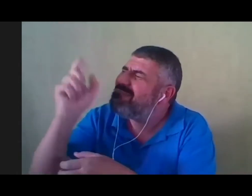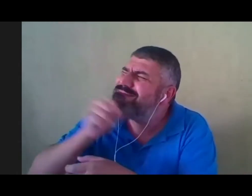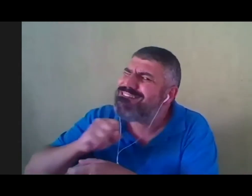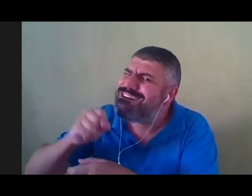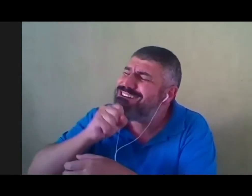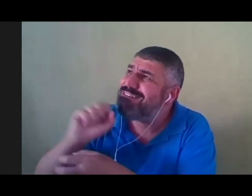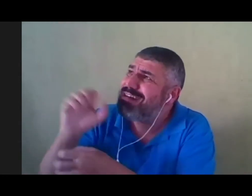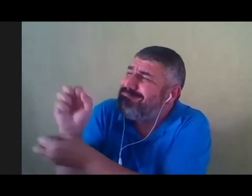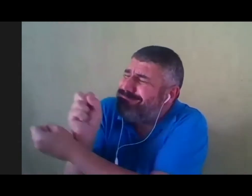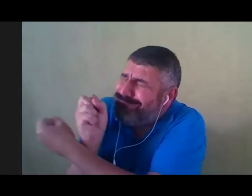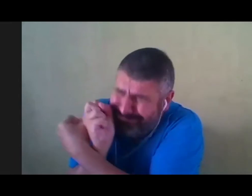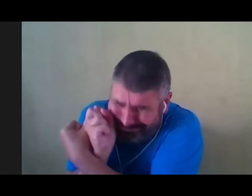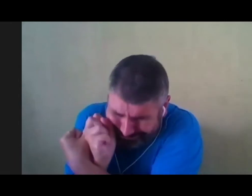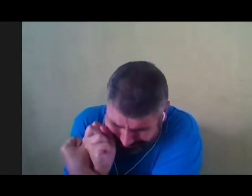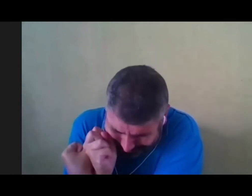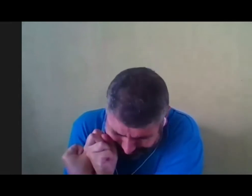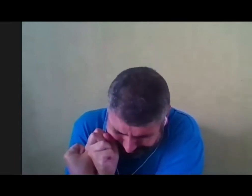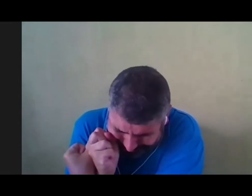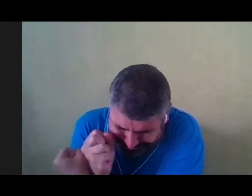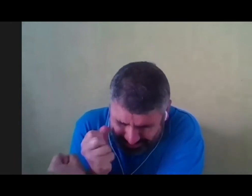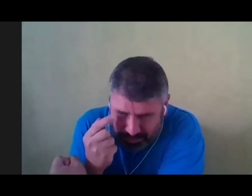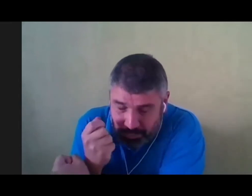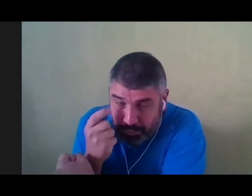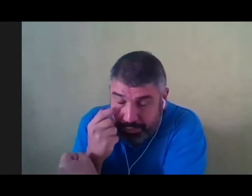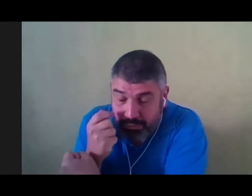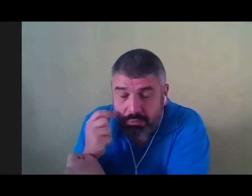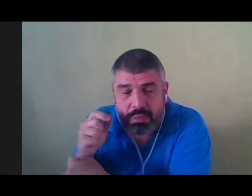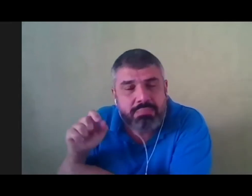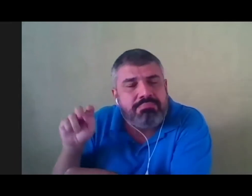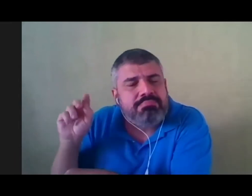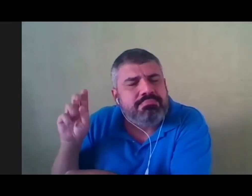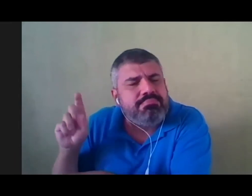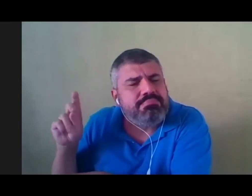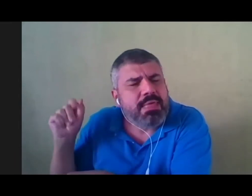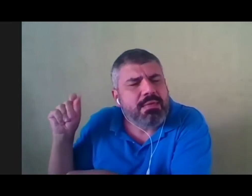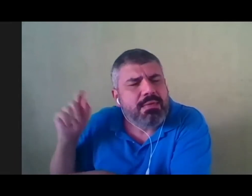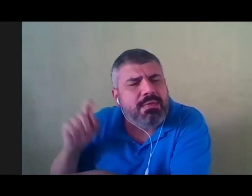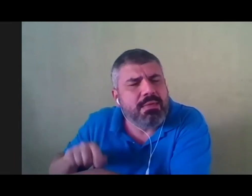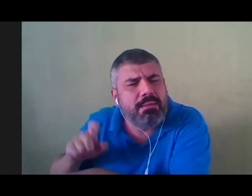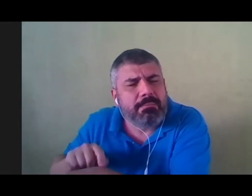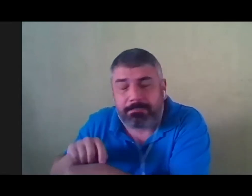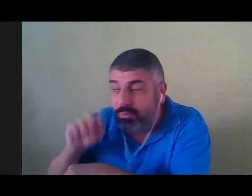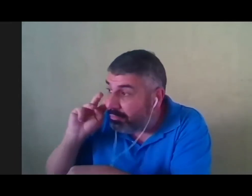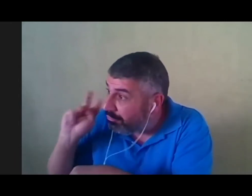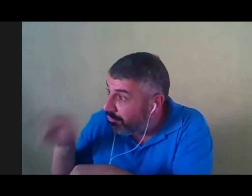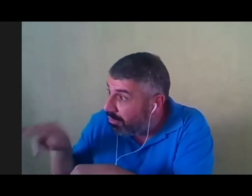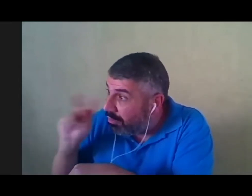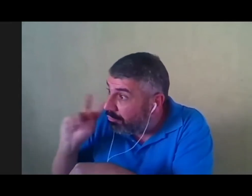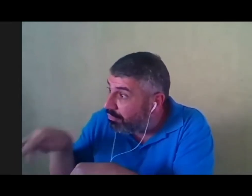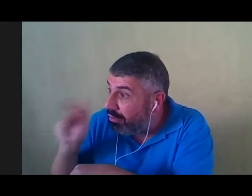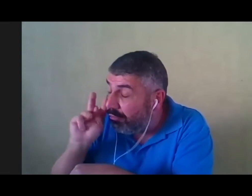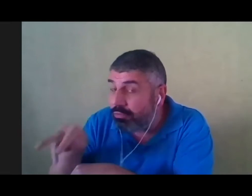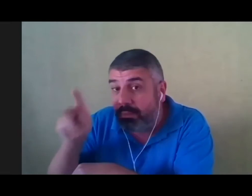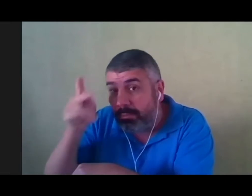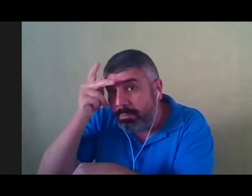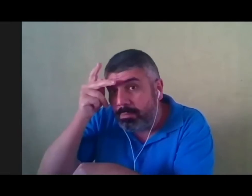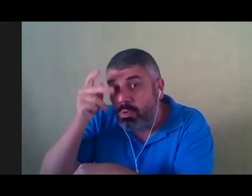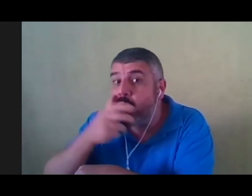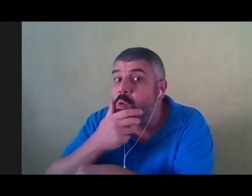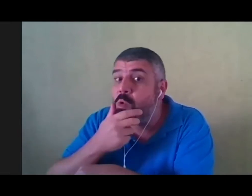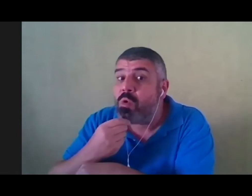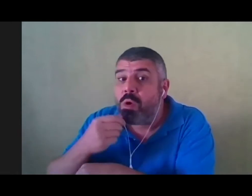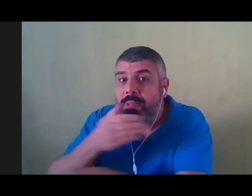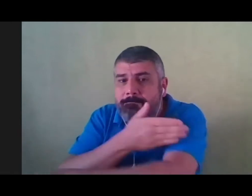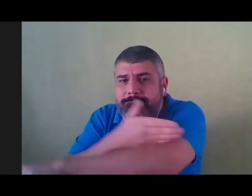não desabar no chão. E a Liera ficou por um bom tempo chorando. E vendo aqueles homens tirarem. Todo o seu